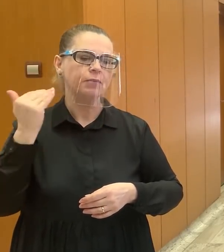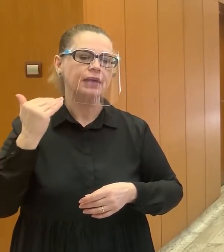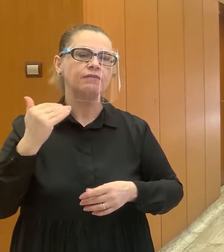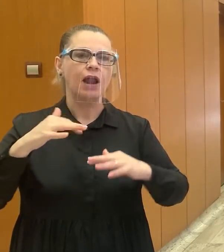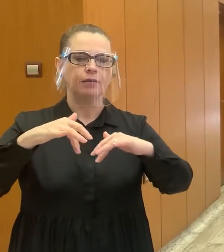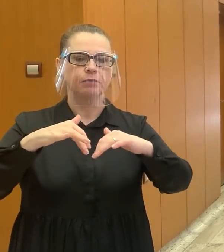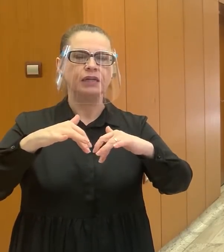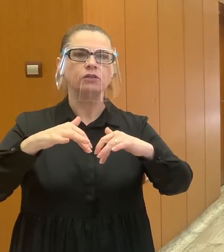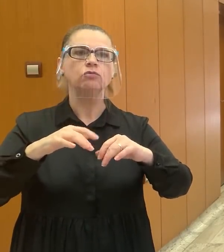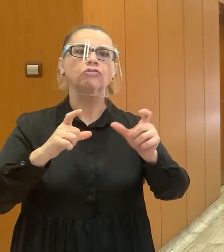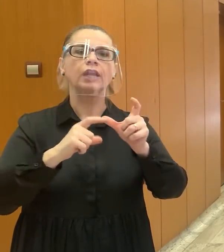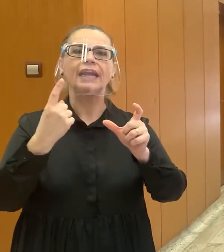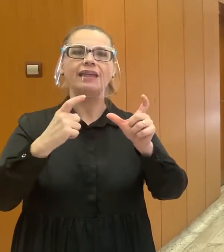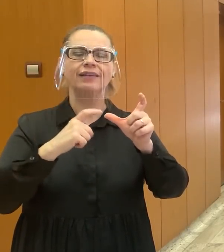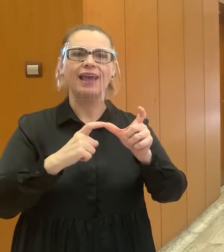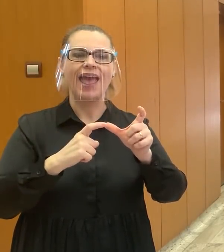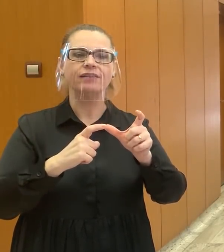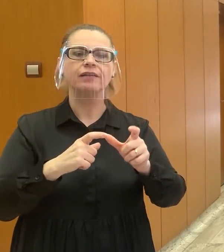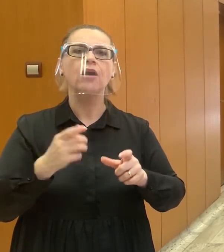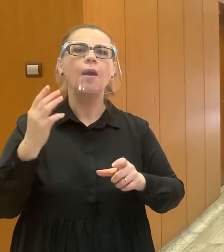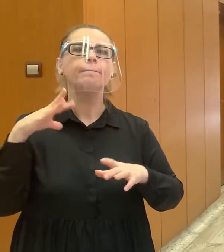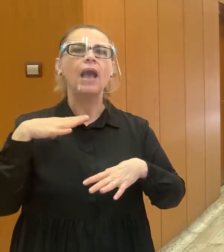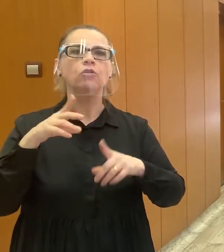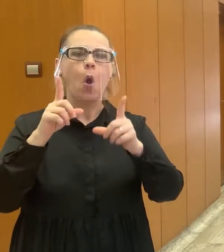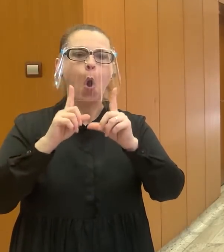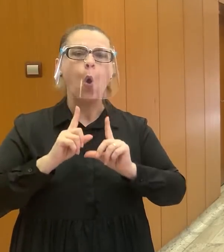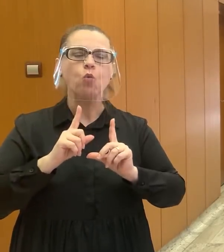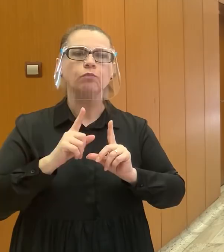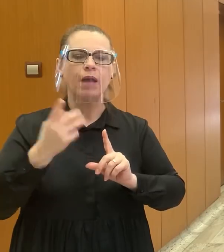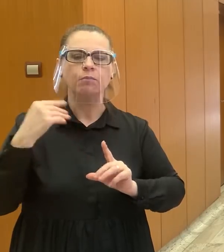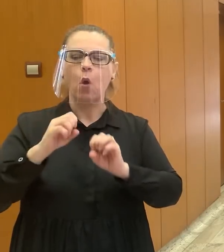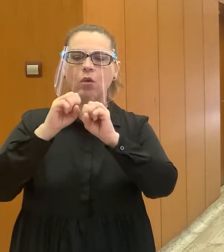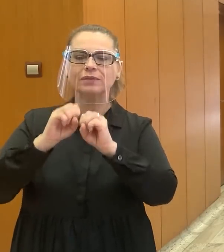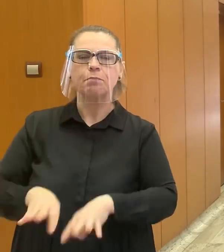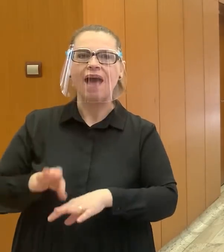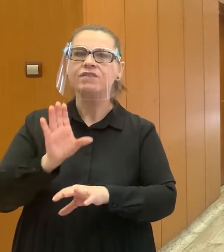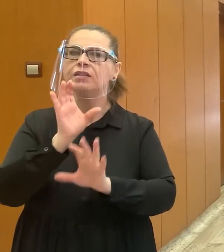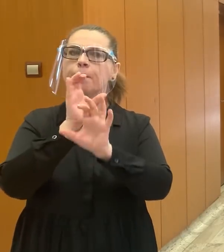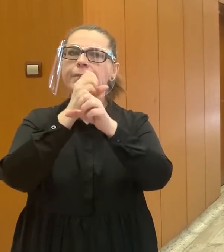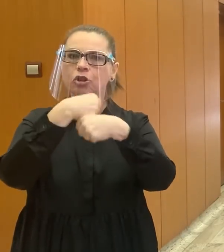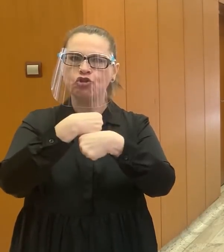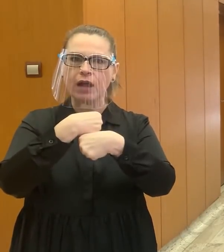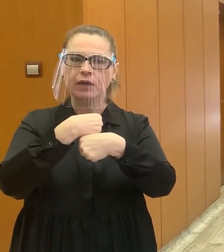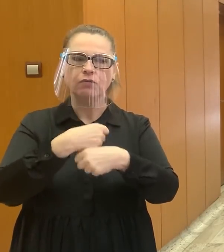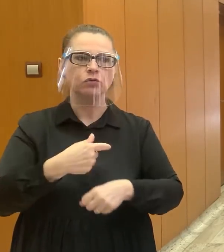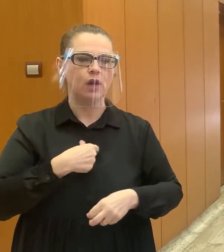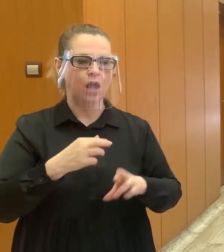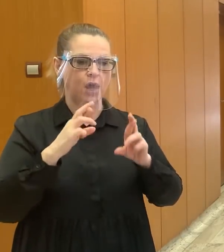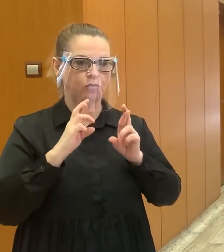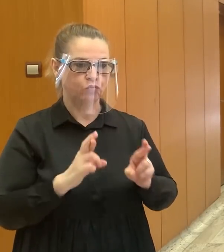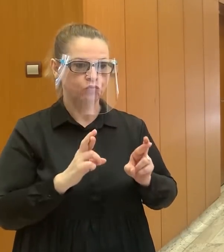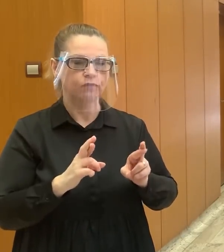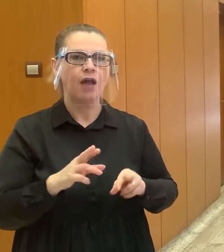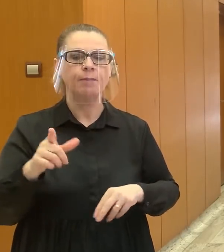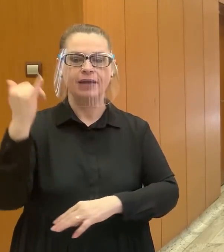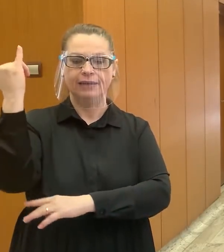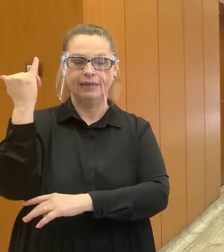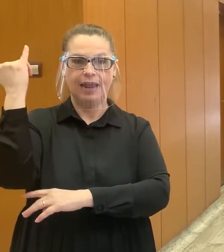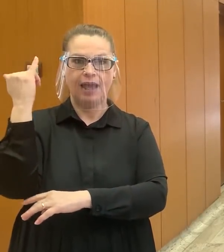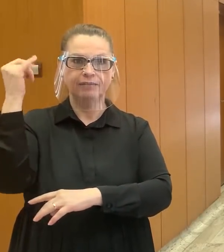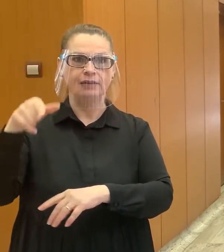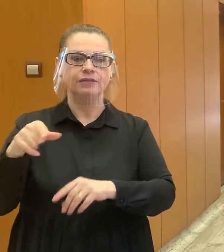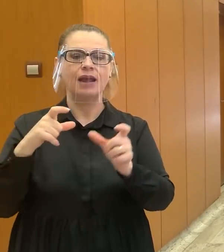SIS, pán Holúbek, ktorý bol zbavený močanlivosti. A ja dúfam, že potom, čo bude pán riaditeľ SIS